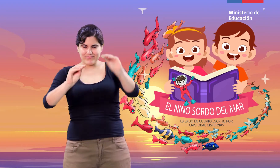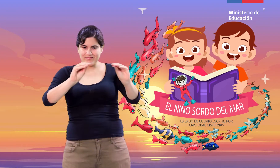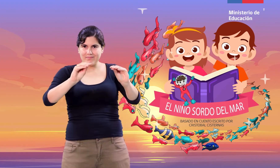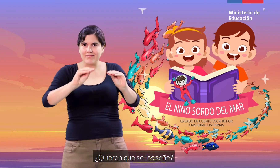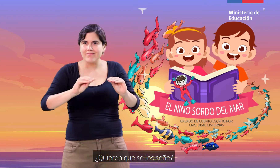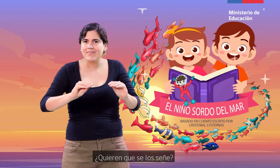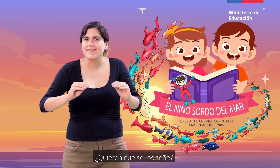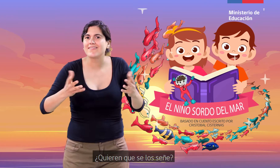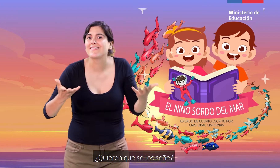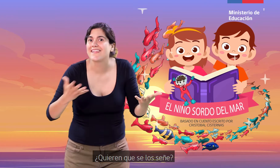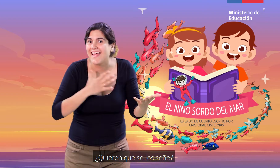¿Quieren que se los ceñe?